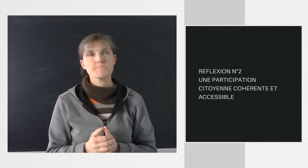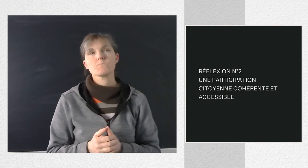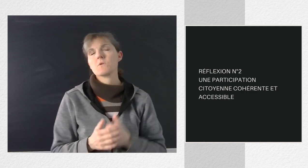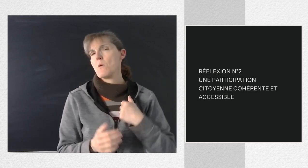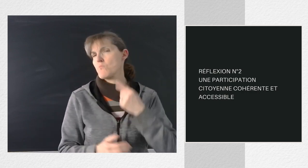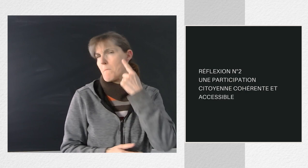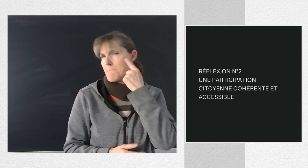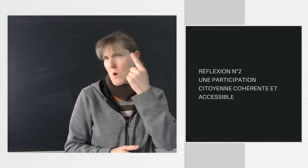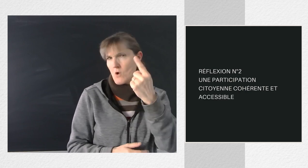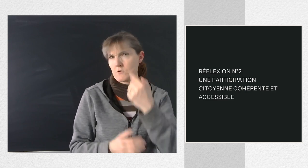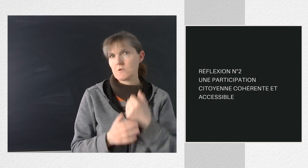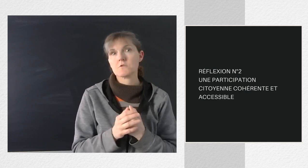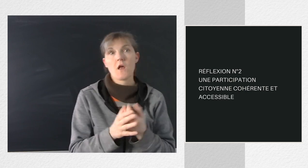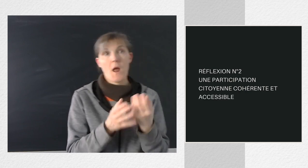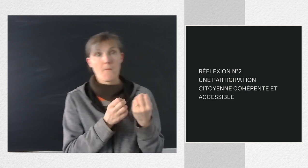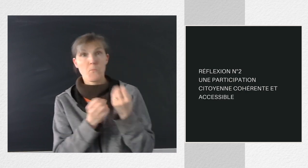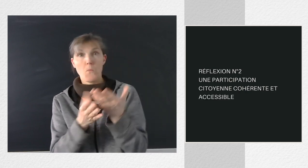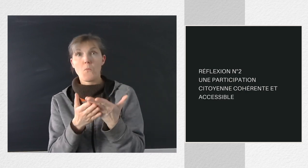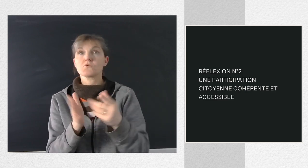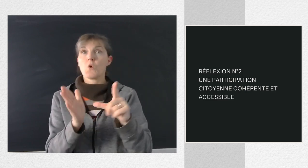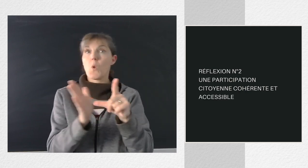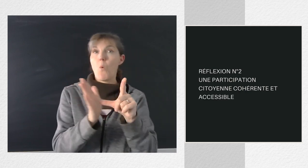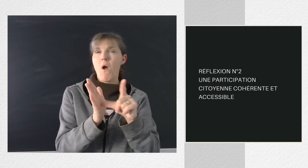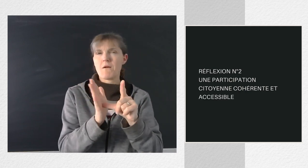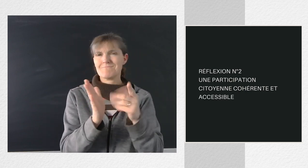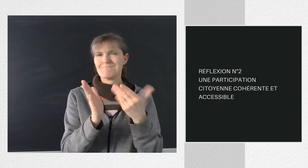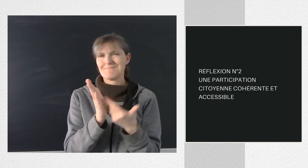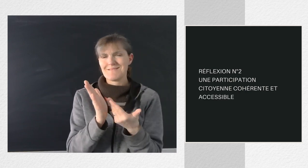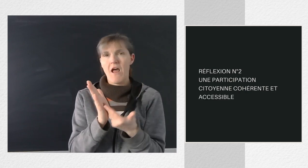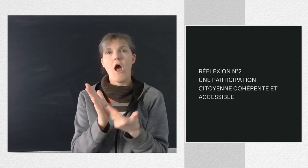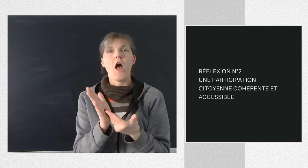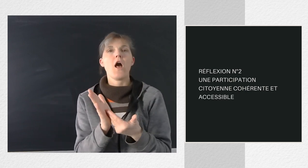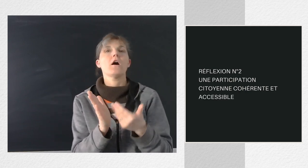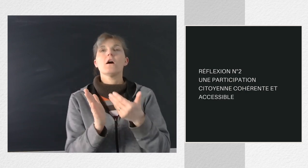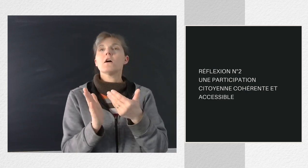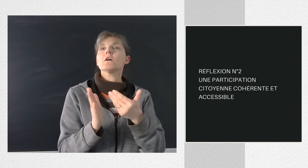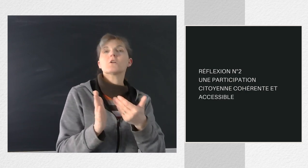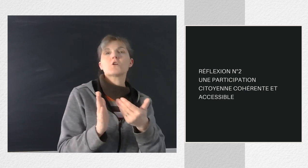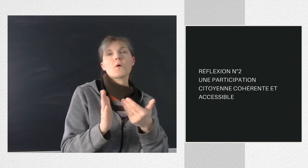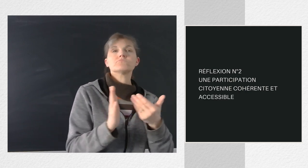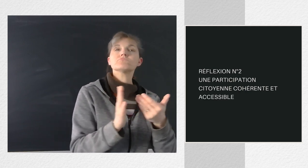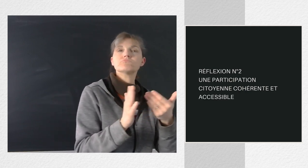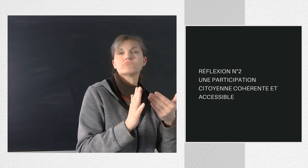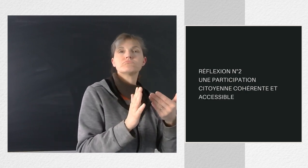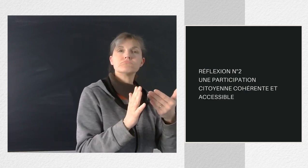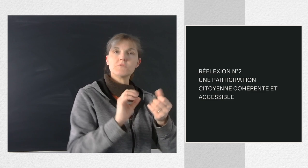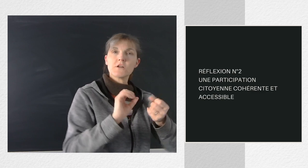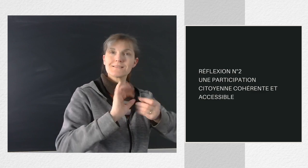et cela passe obligatoirement par la langue des signes encore et encore partout.